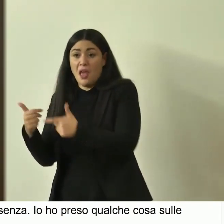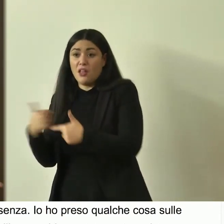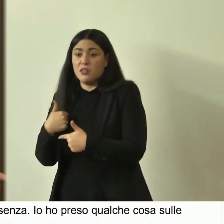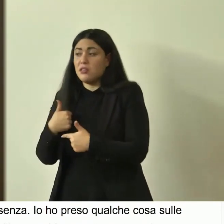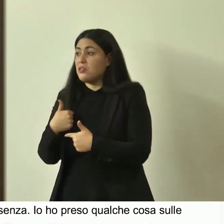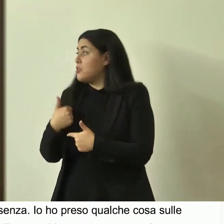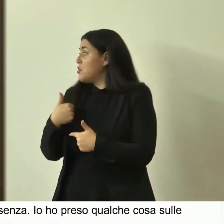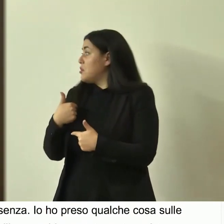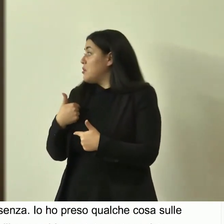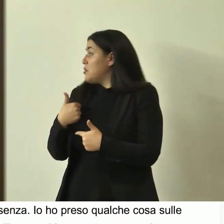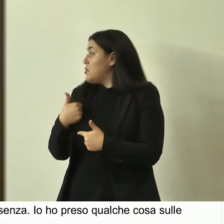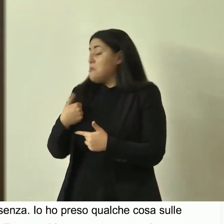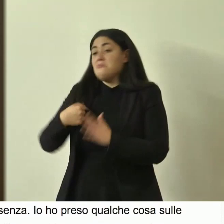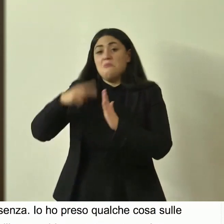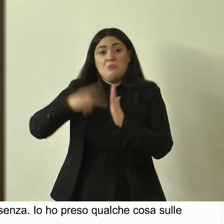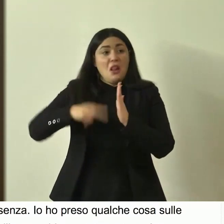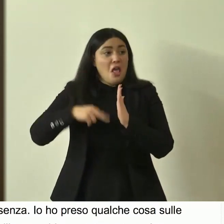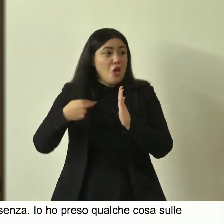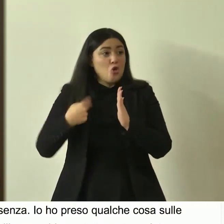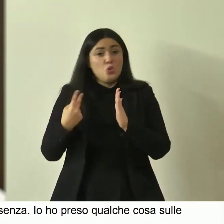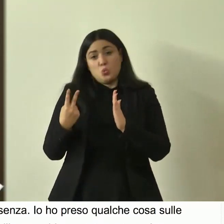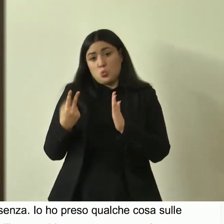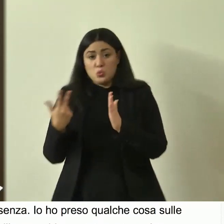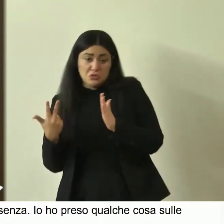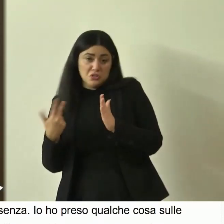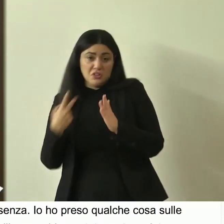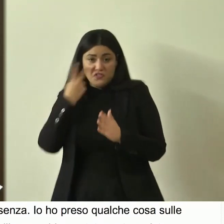un po' di tempo ne leggo ne leggo un paio